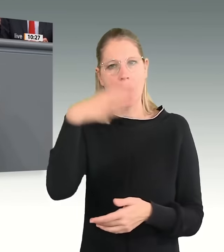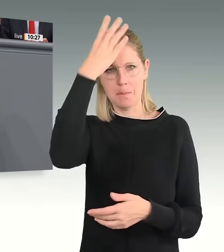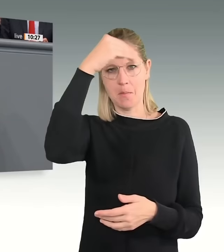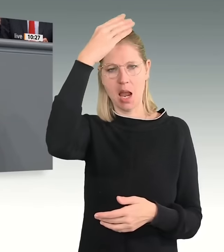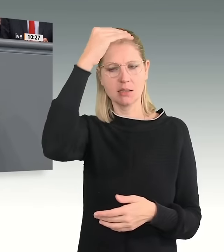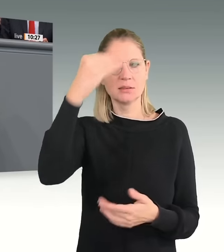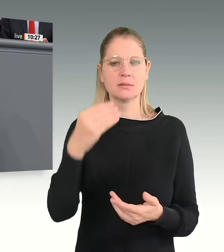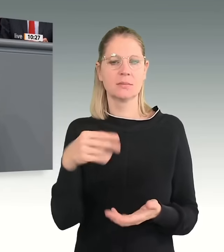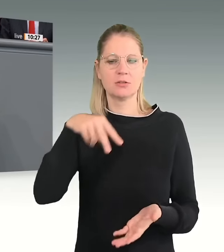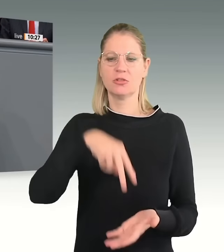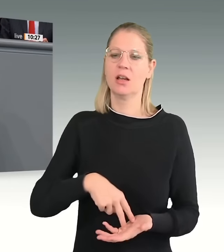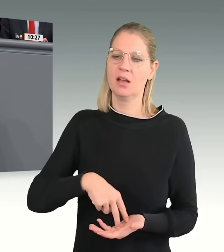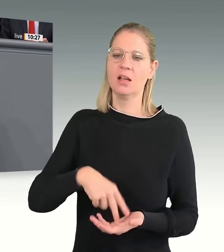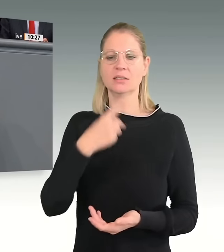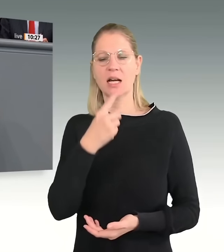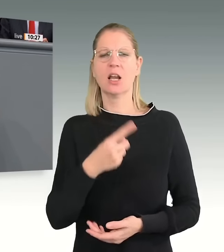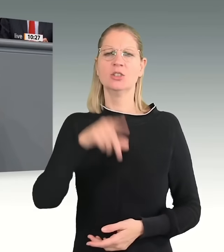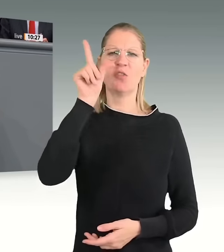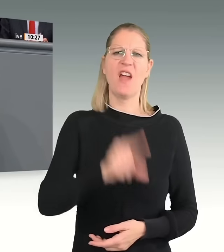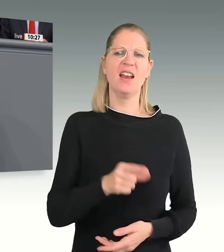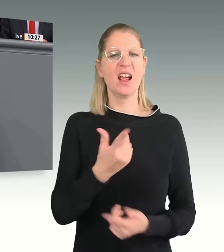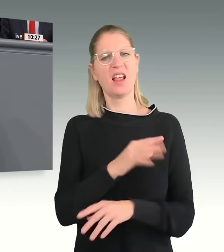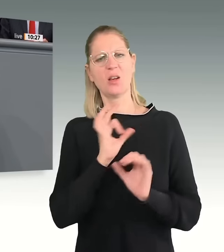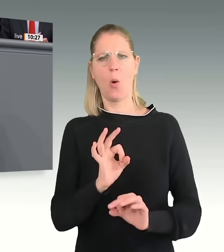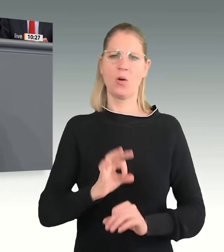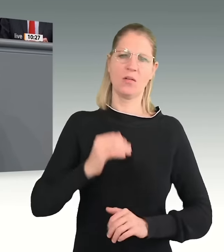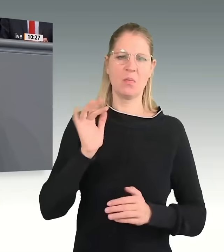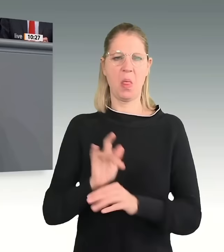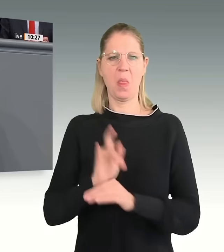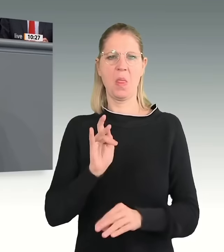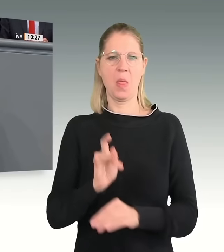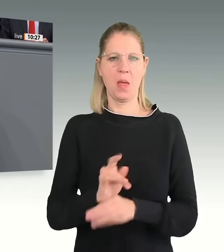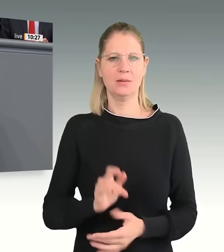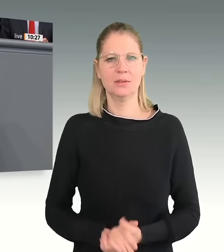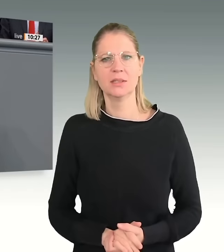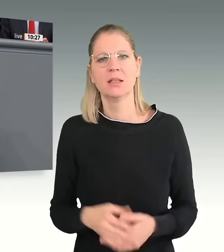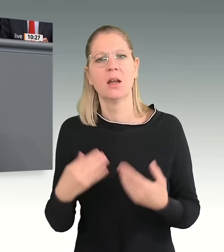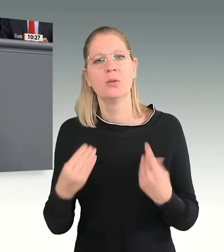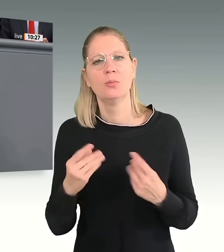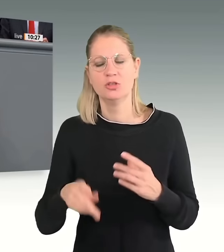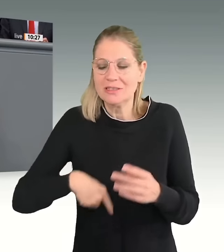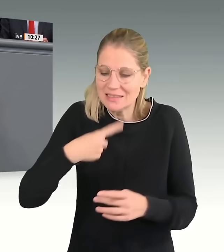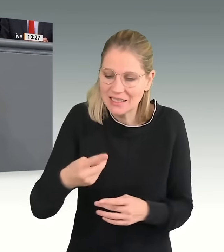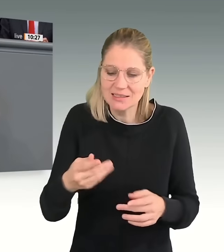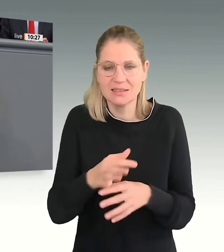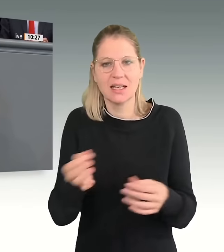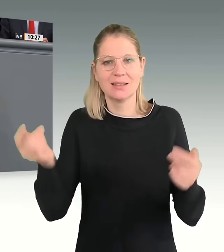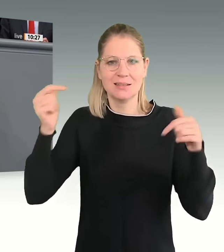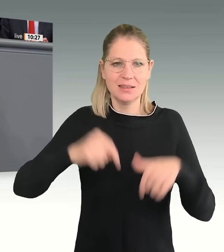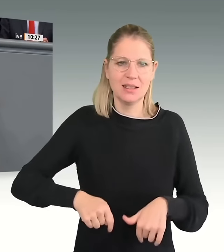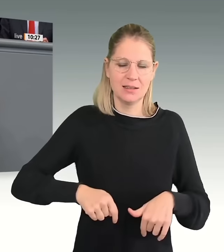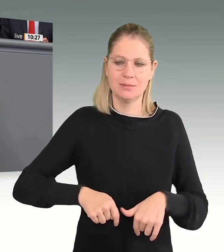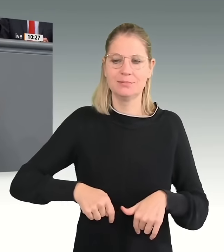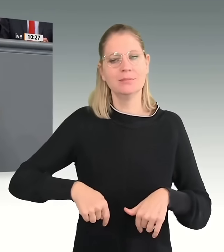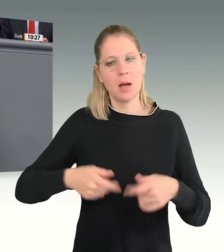beschließen hier ein Gesetz, das Forderungen, die Sie aufmachen, umsetzt. Am nächsten Tag stehen Sie hier, sagen, ist nicht gut genug, reicht uns nicht, wir